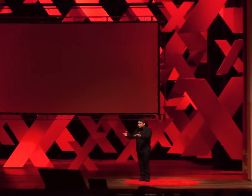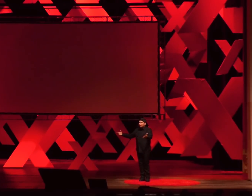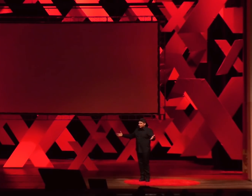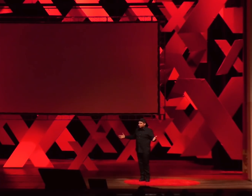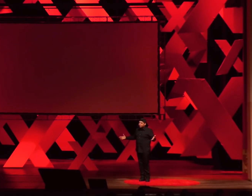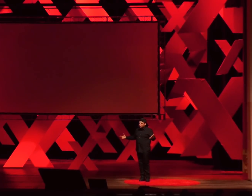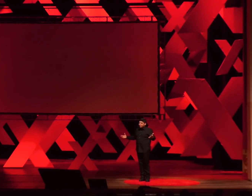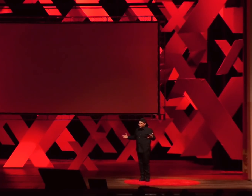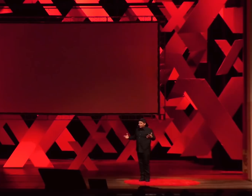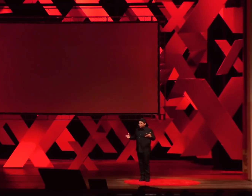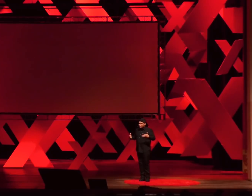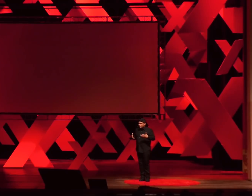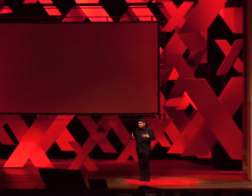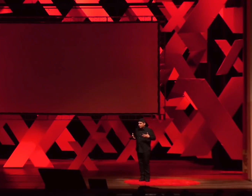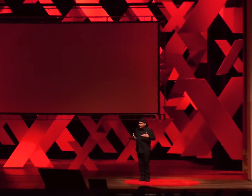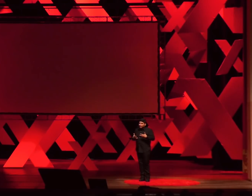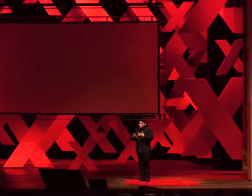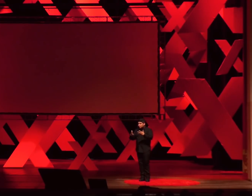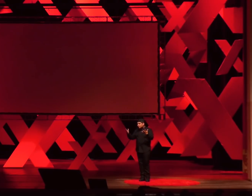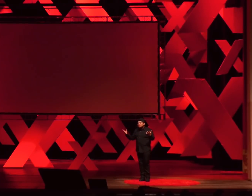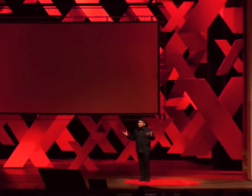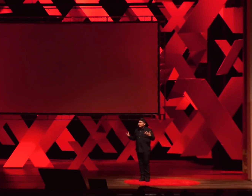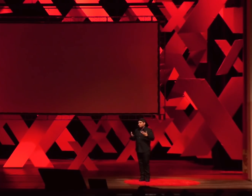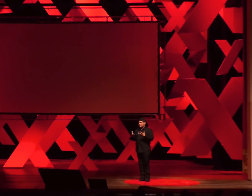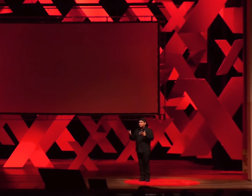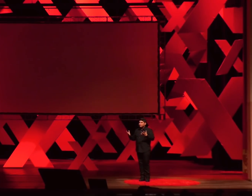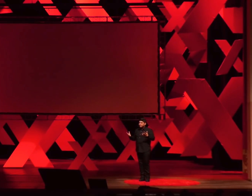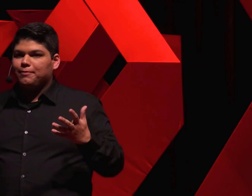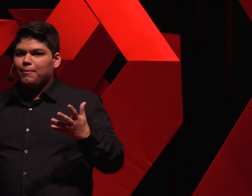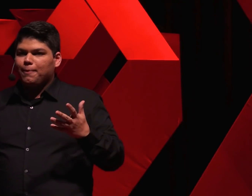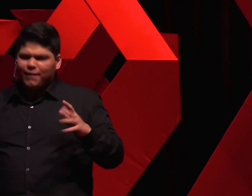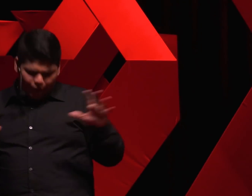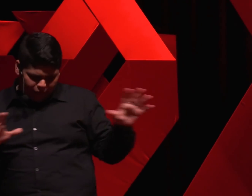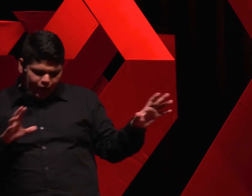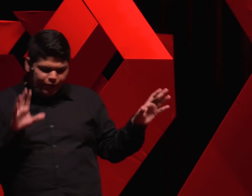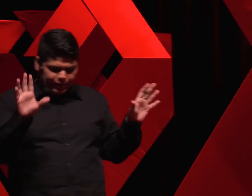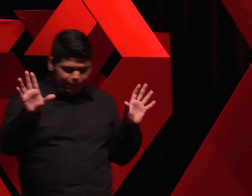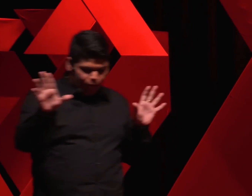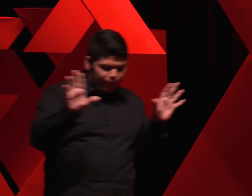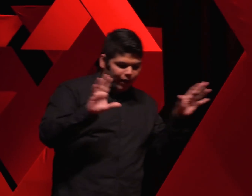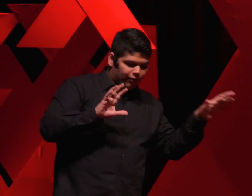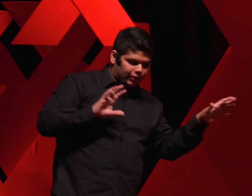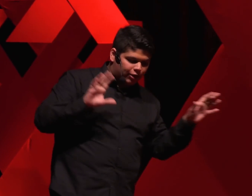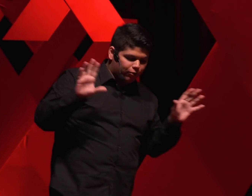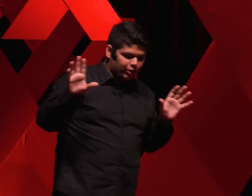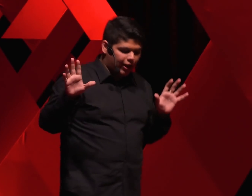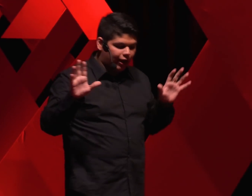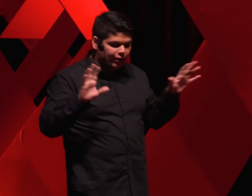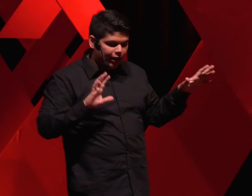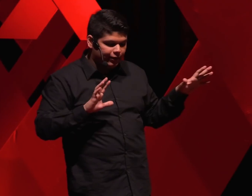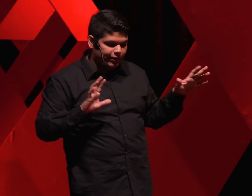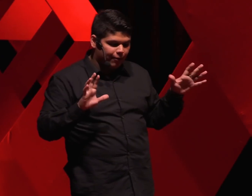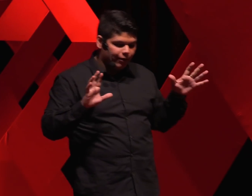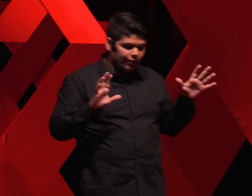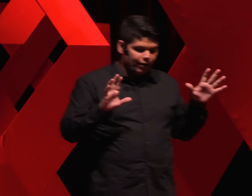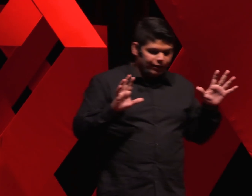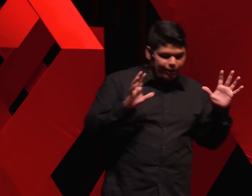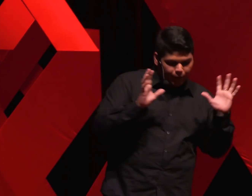espaço para deusas e deuses. E eu ficava sempre comparando essas duas realidades, sabe? Sempre